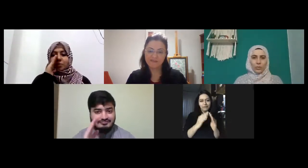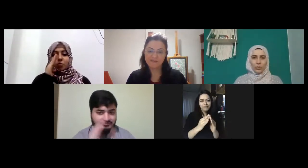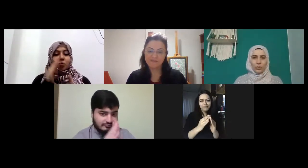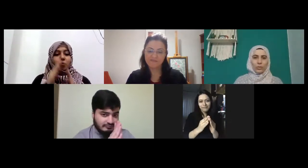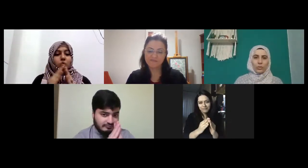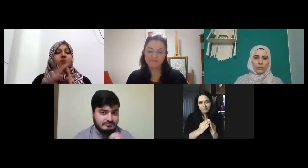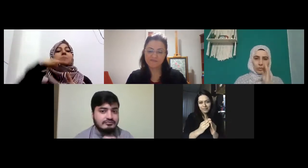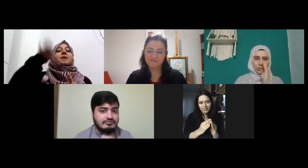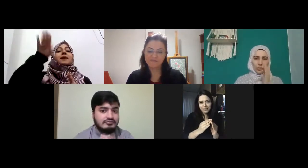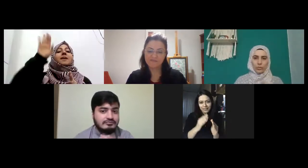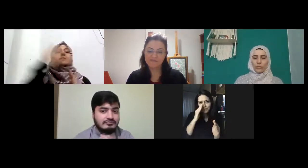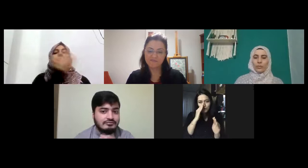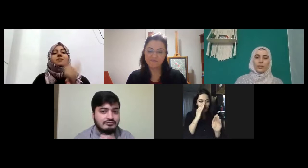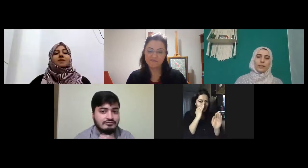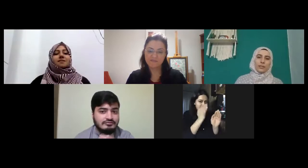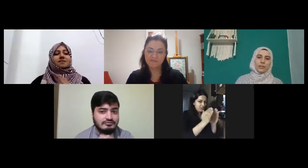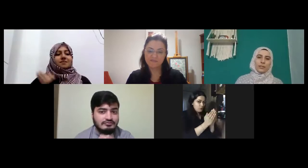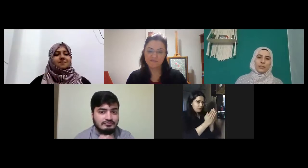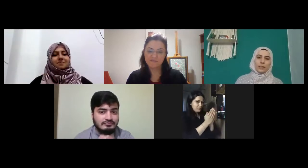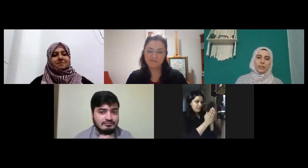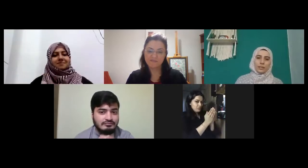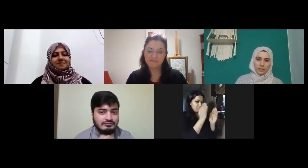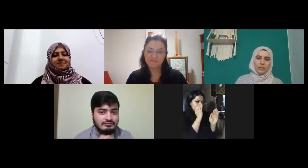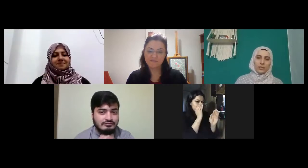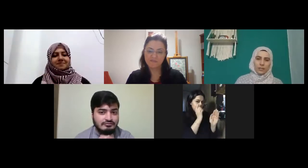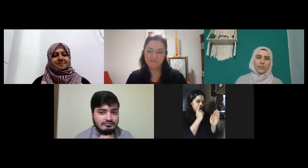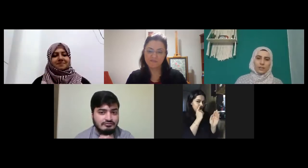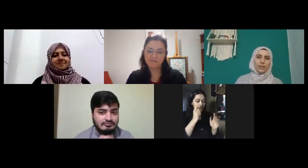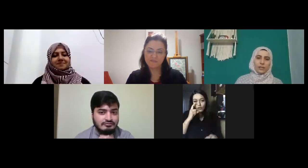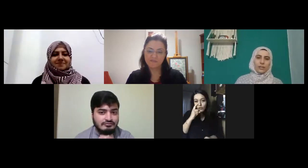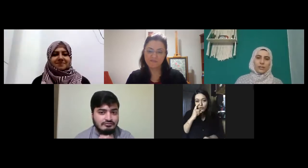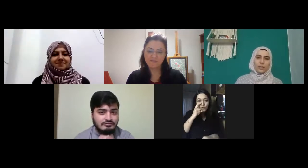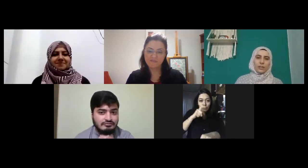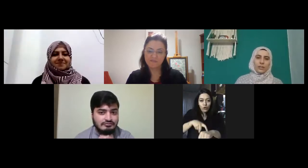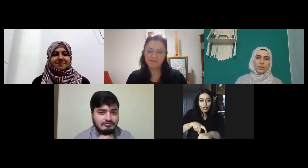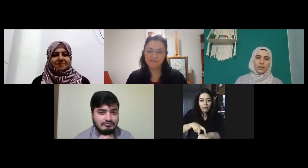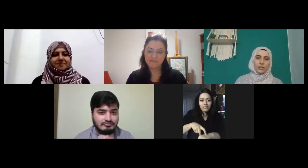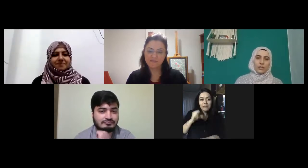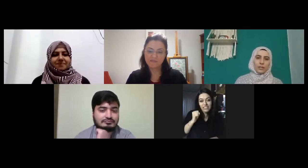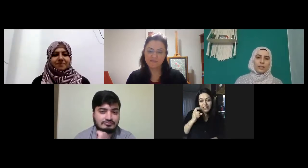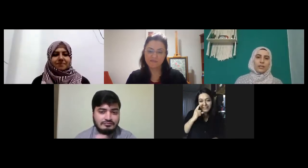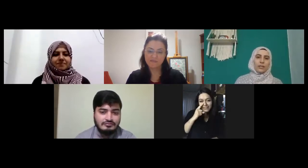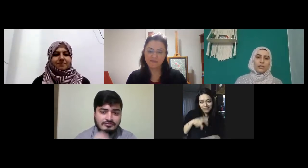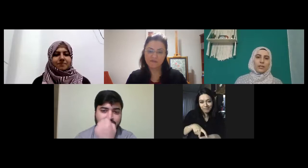uyumak şöyle birleştiriyorum burundan şu şöyle yaparsam inat